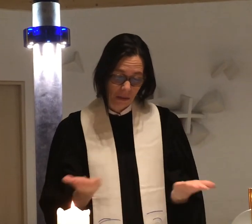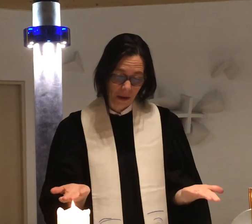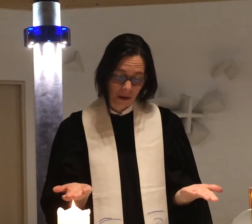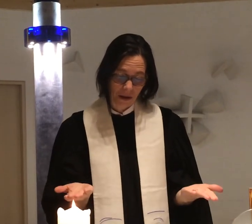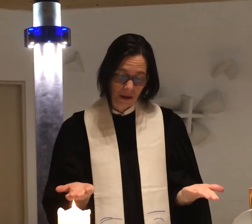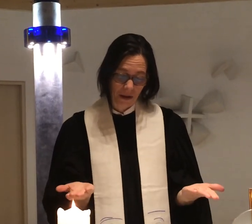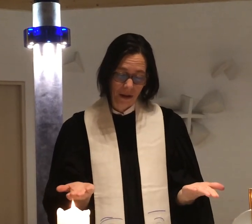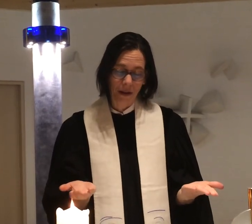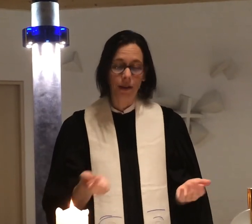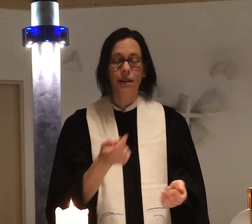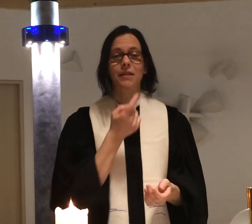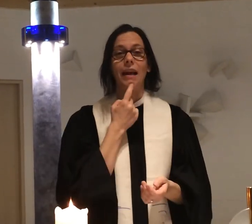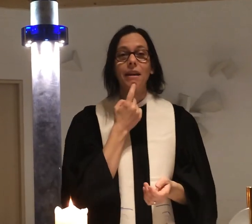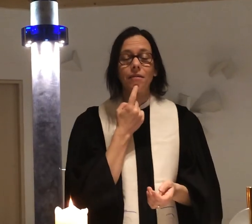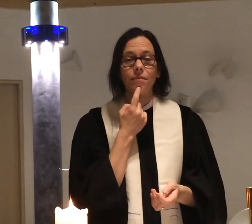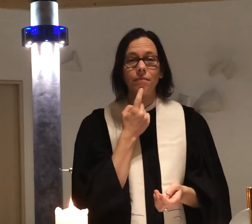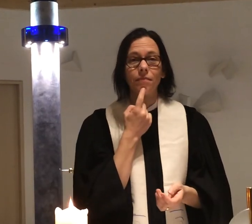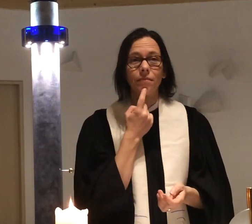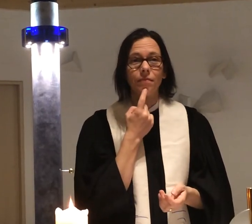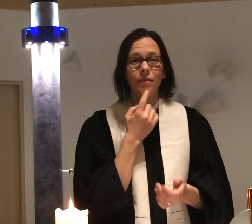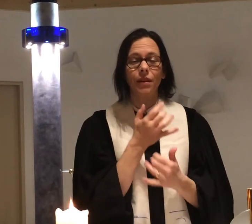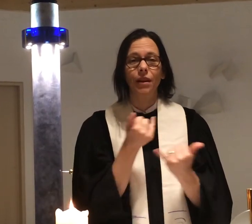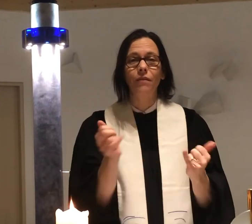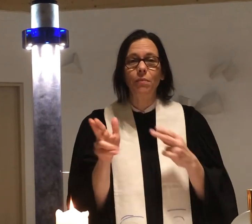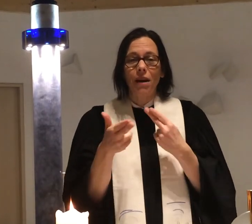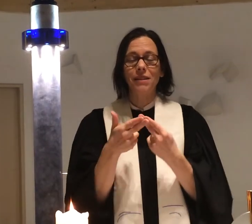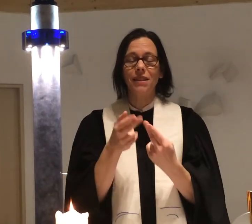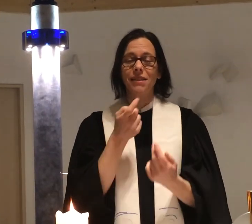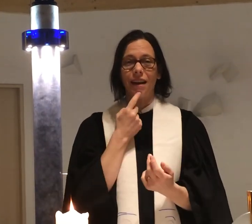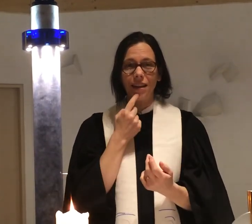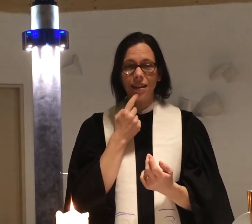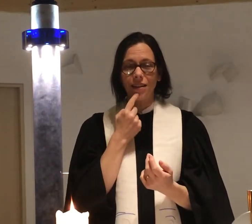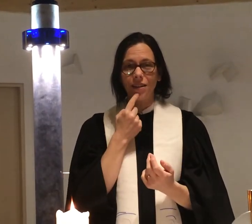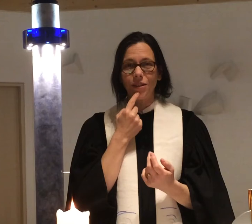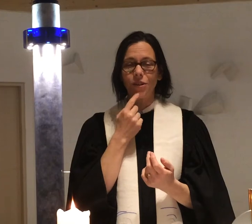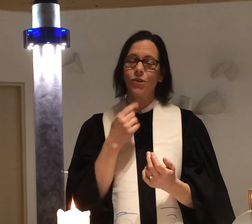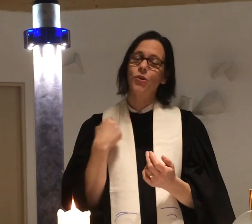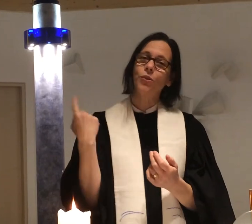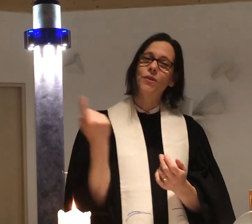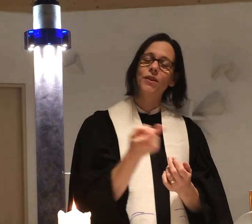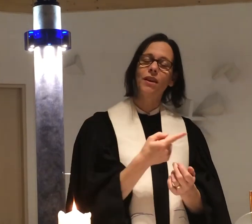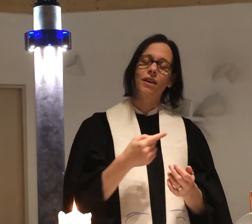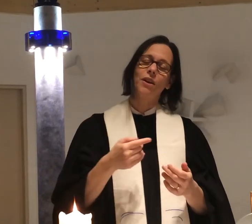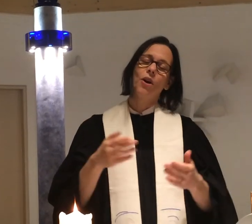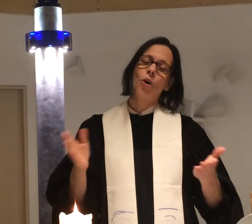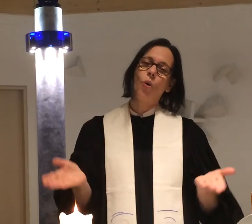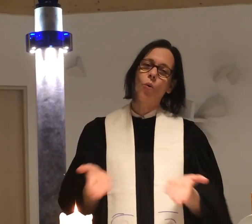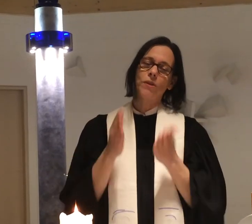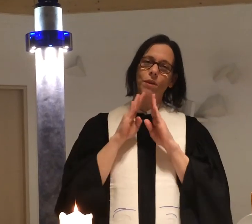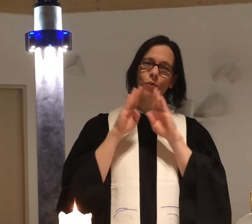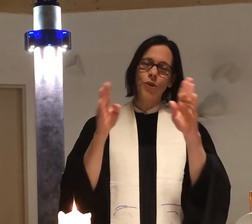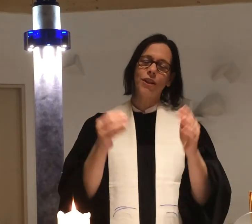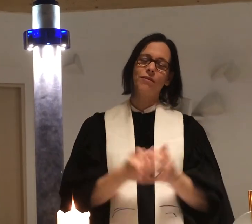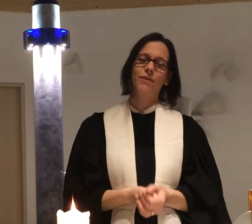Aber das Ei? Wie passt das Ei zu unserer Osterbotschaft?